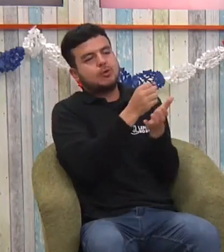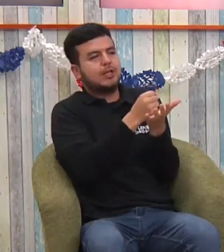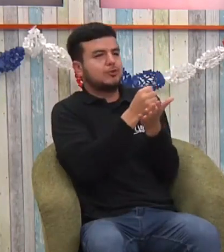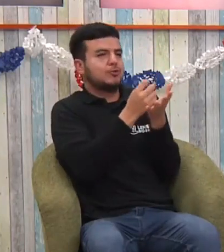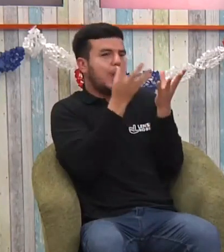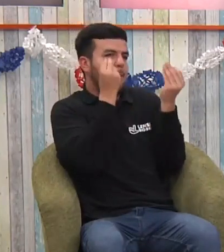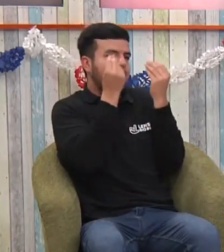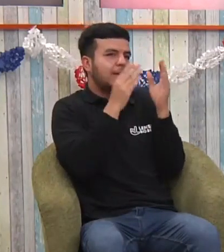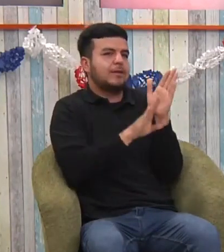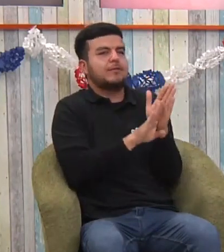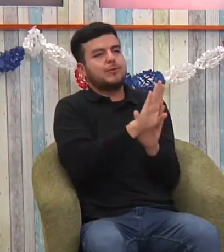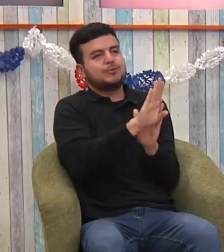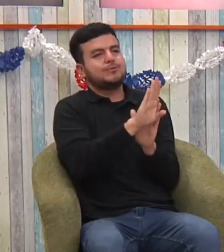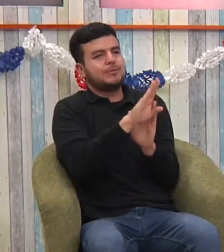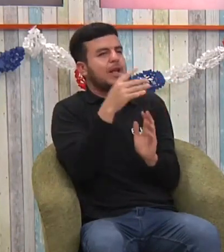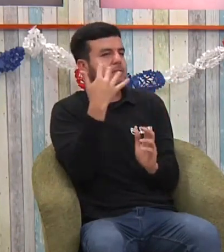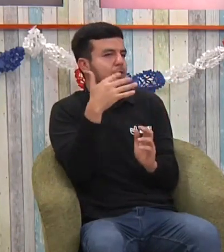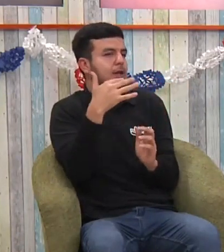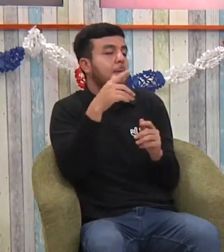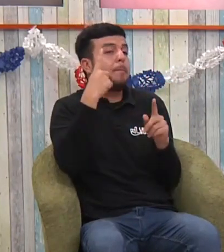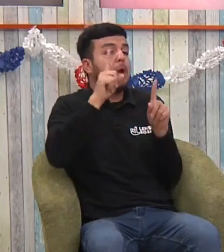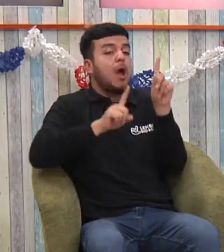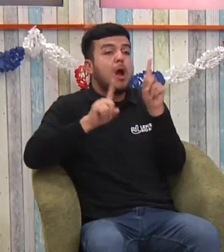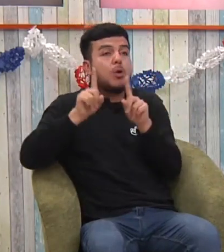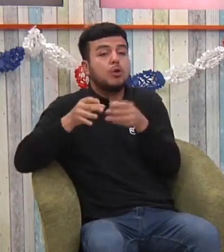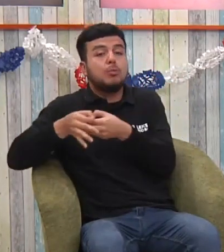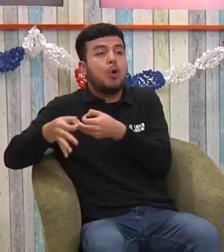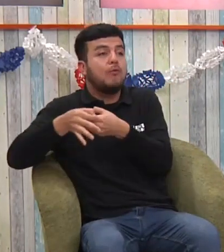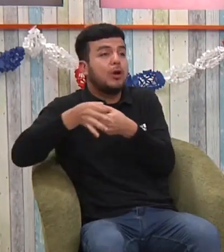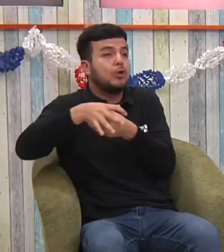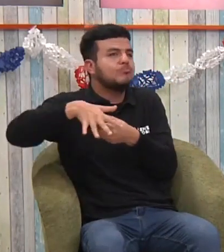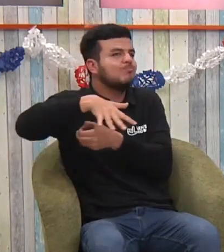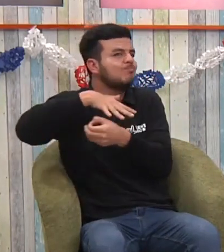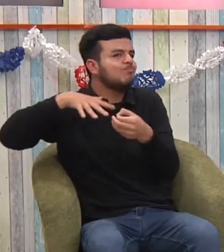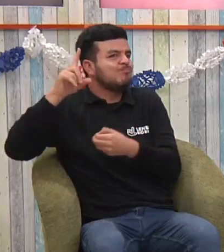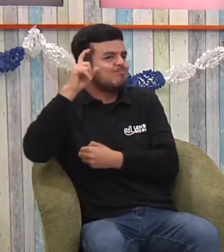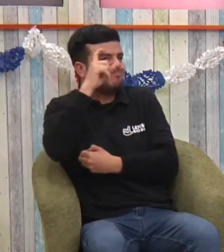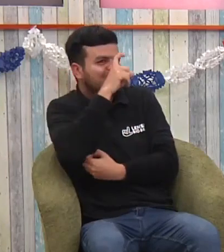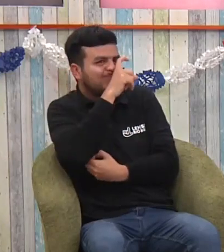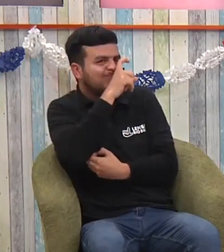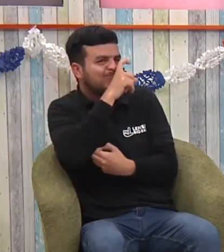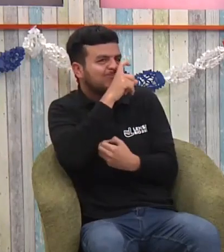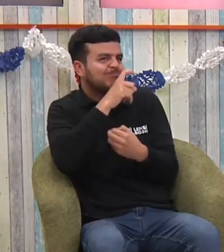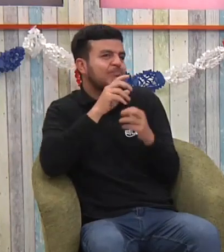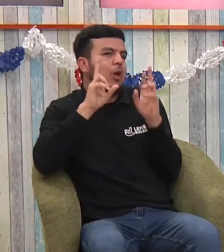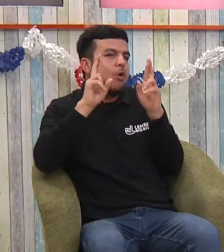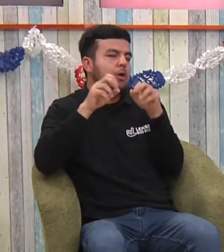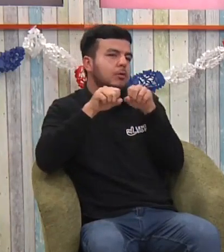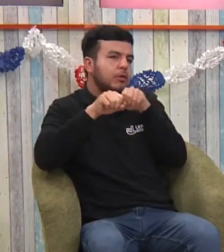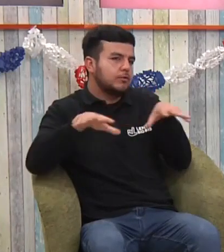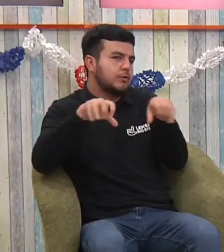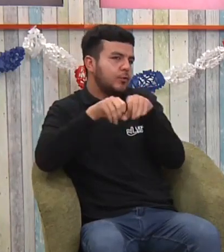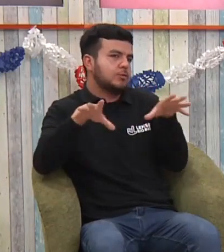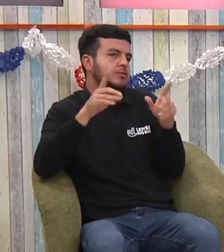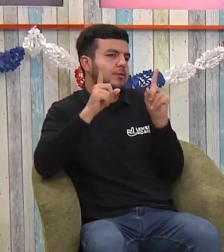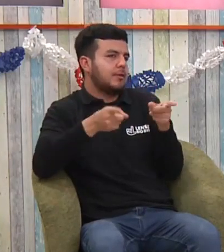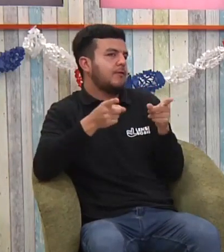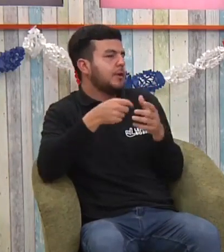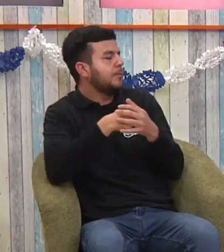permanezca, que las personas aprendan lo que es la lengua de señas. Esa es como la base. Ahora, si lo pensamos, imagínate las personas que viven en sectores